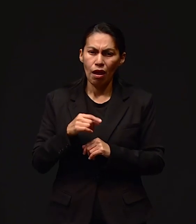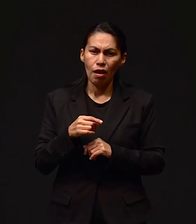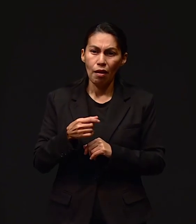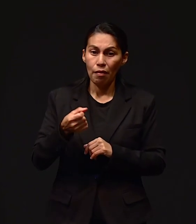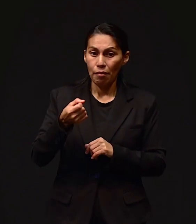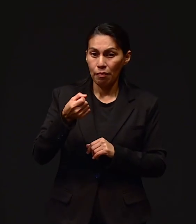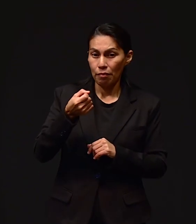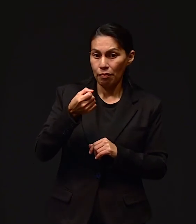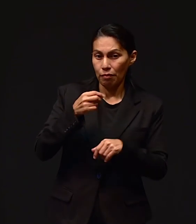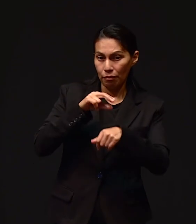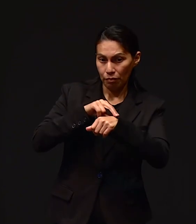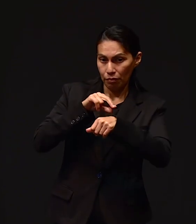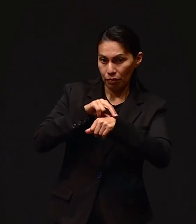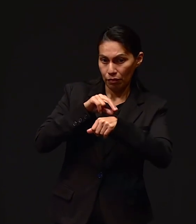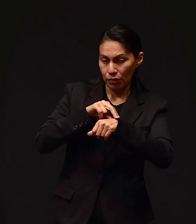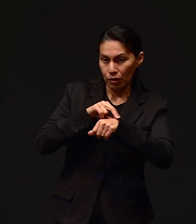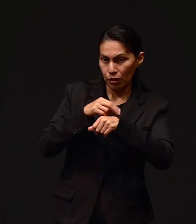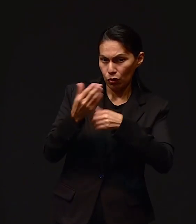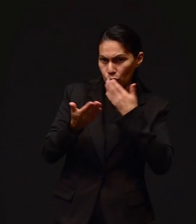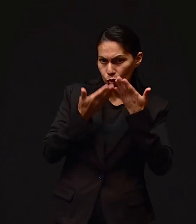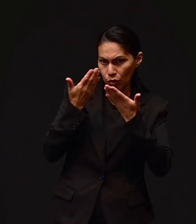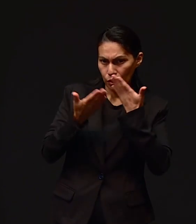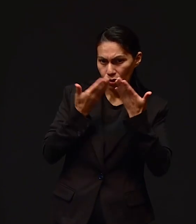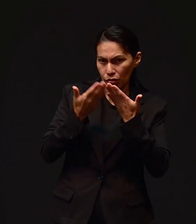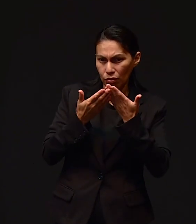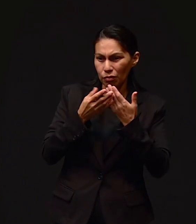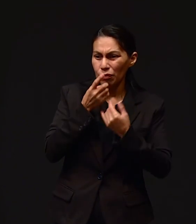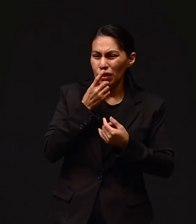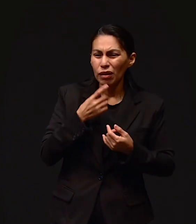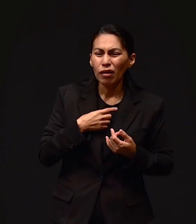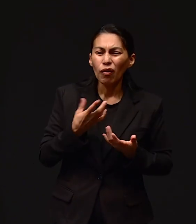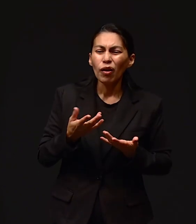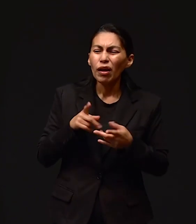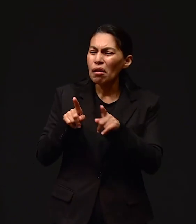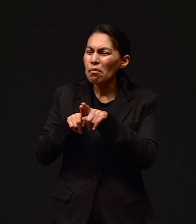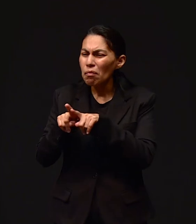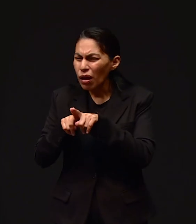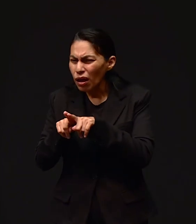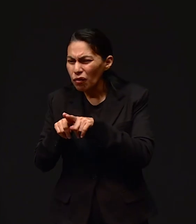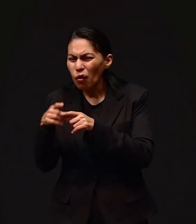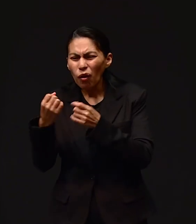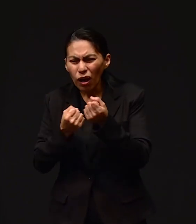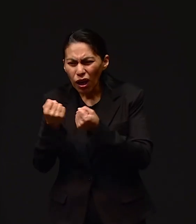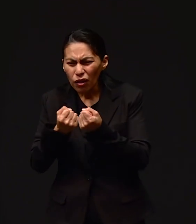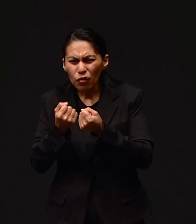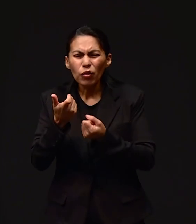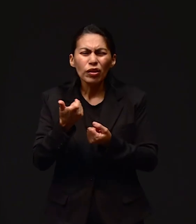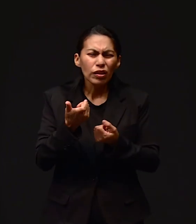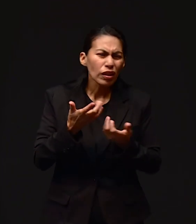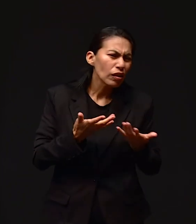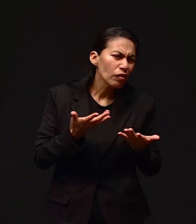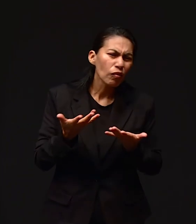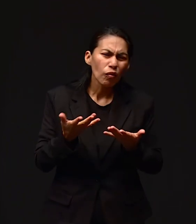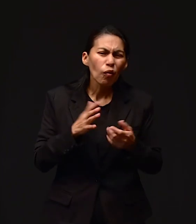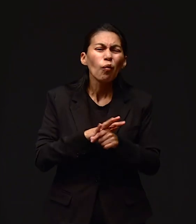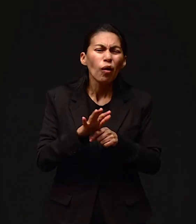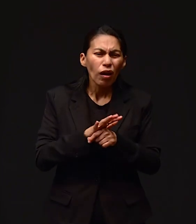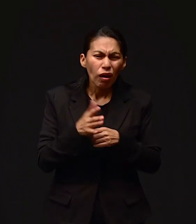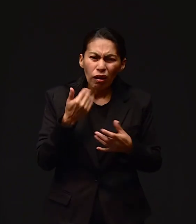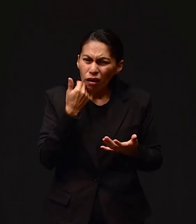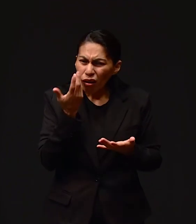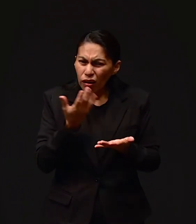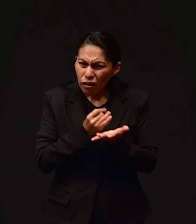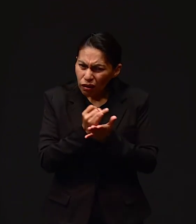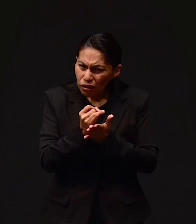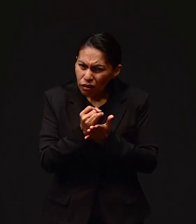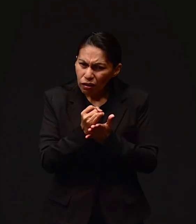medicina. Y empezamos a platicar. Y le digo, oye, el hermano está muy insistente. Le dije, ¿qué queremos, otro carro o el